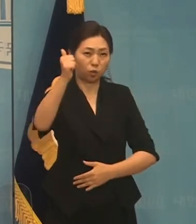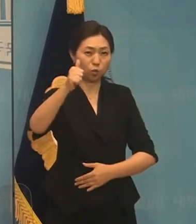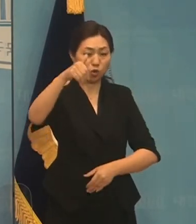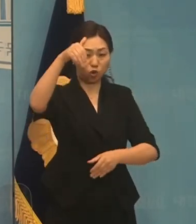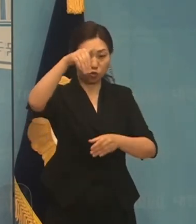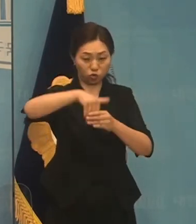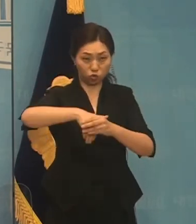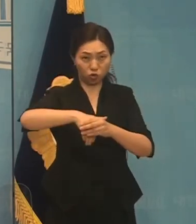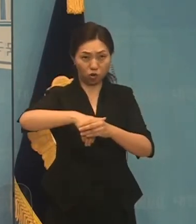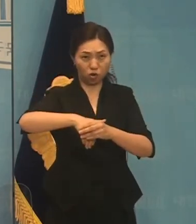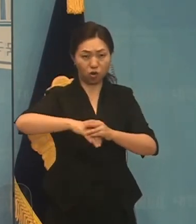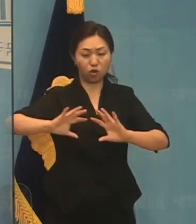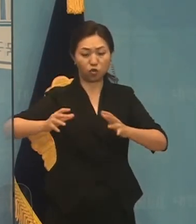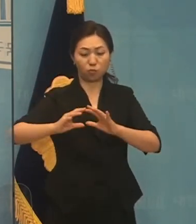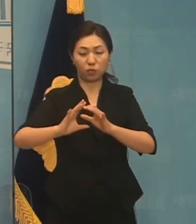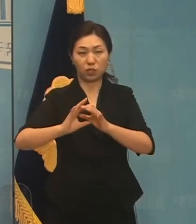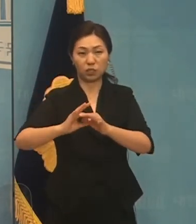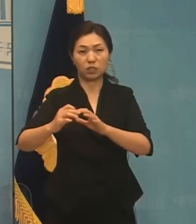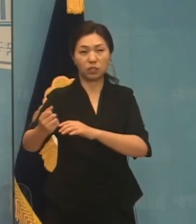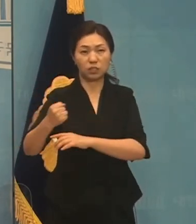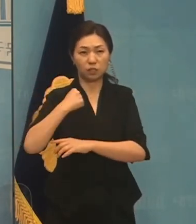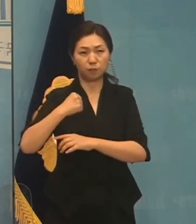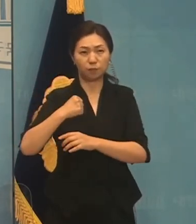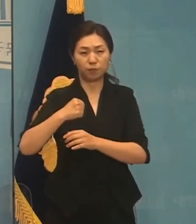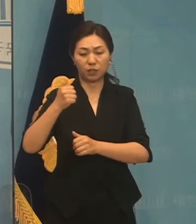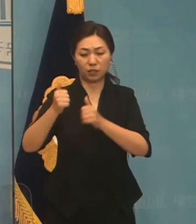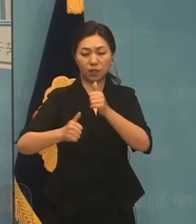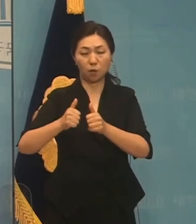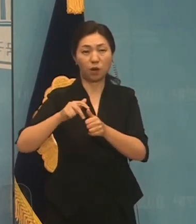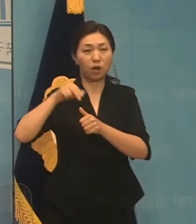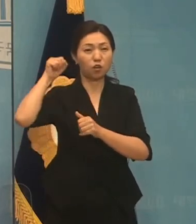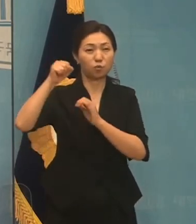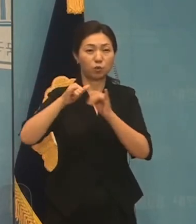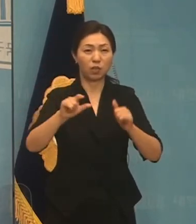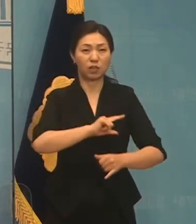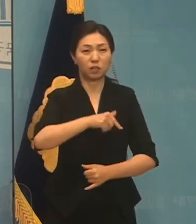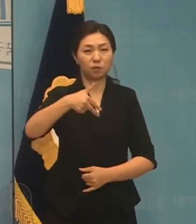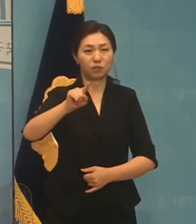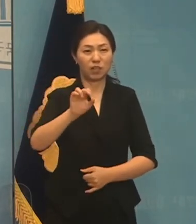국민의힘 경선 후보 장기표 여러분 감사합니다.